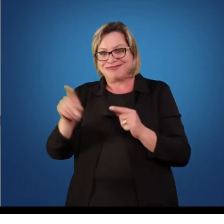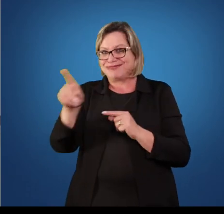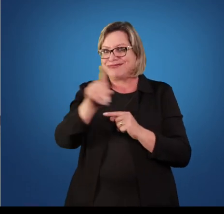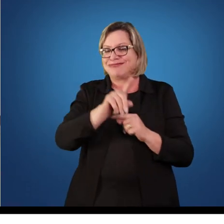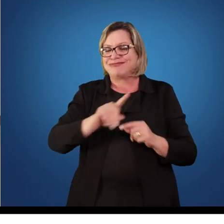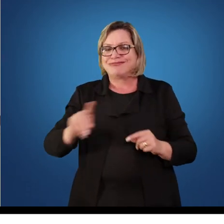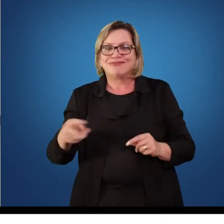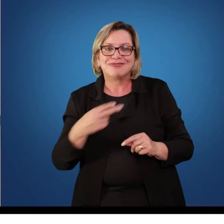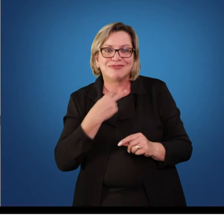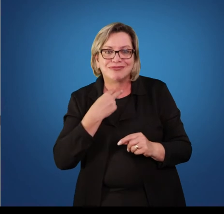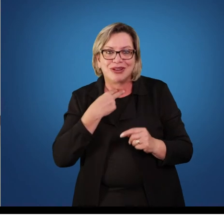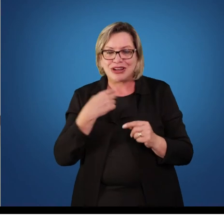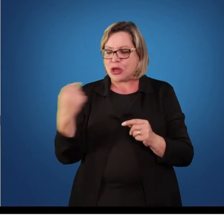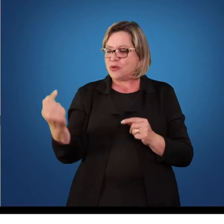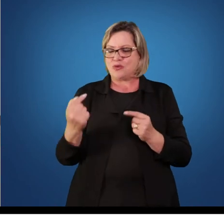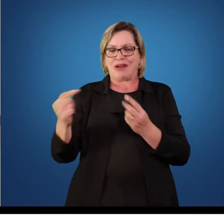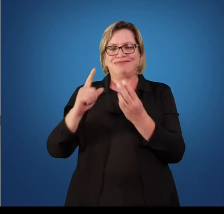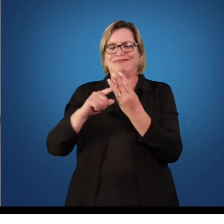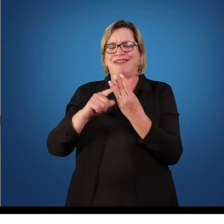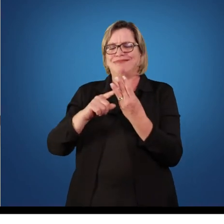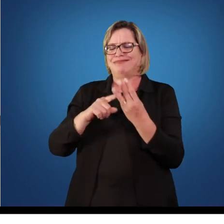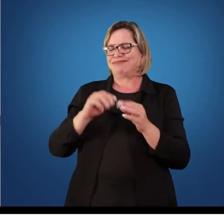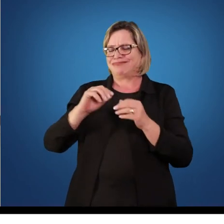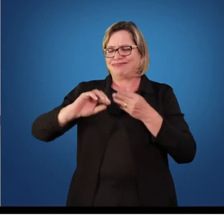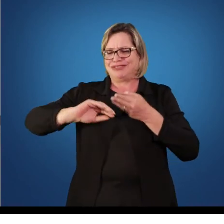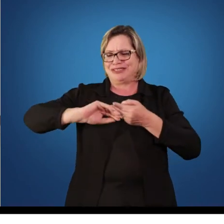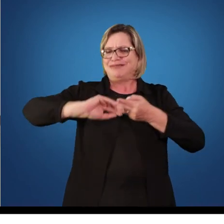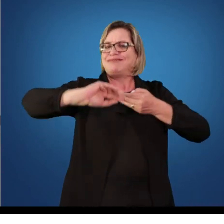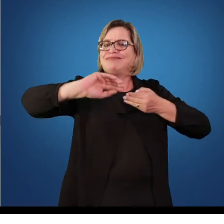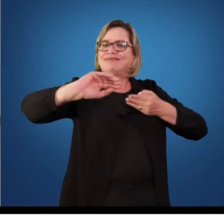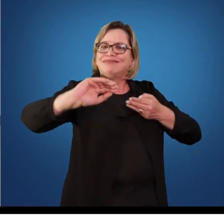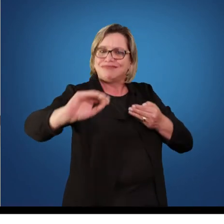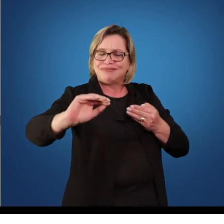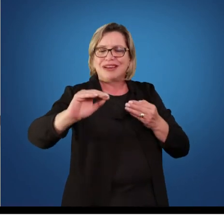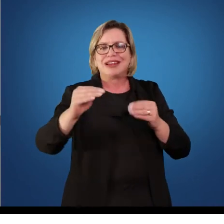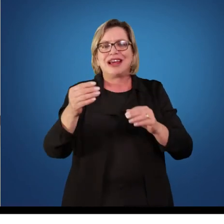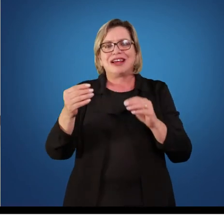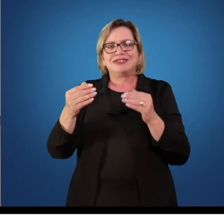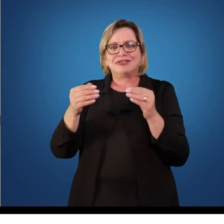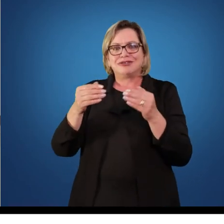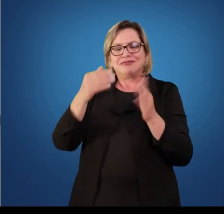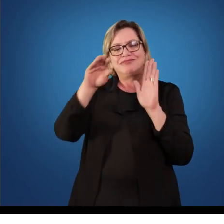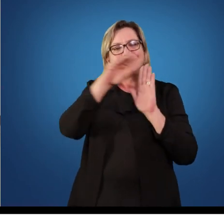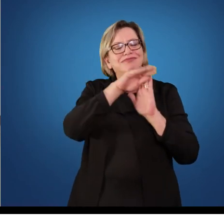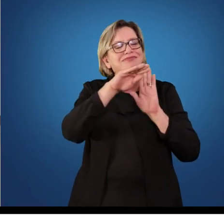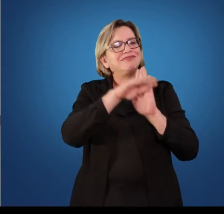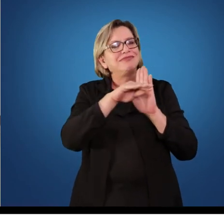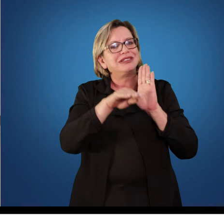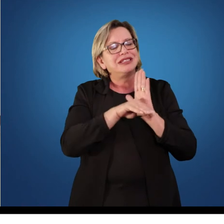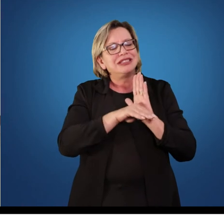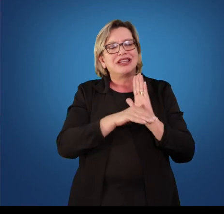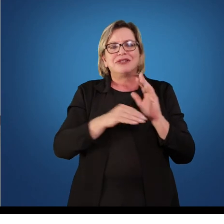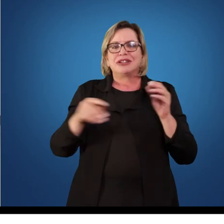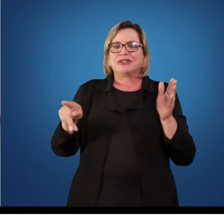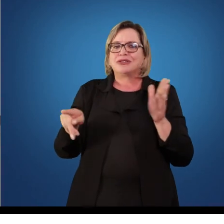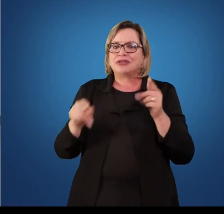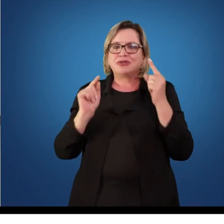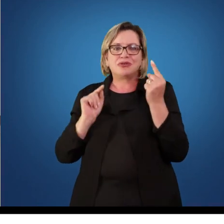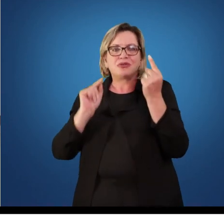forma isolada e descontextualizada com o planejamento de ensino e com os objetivos que foram traçados